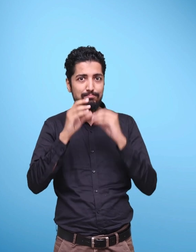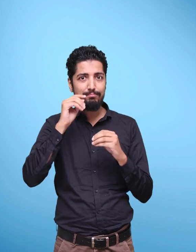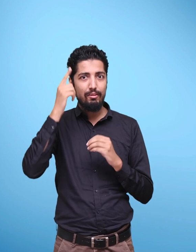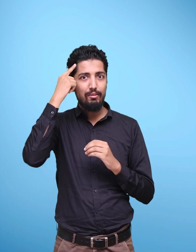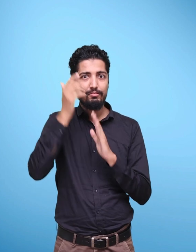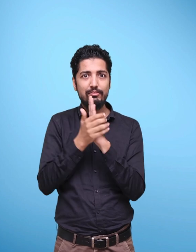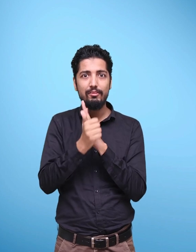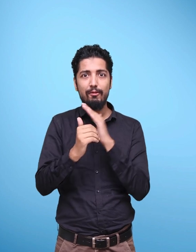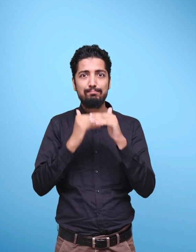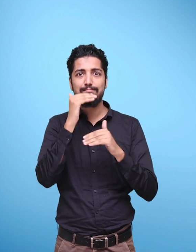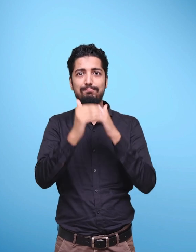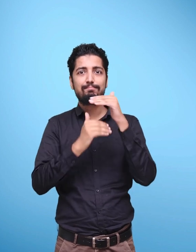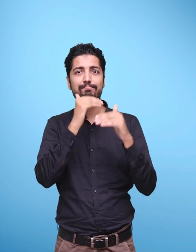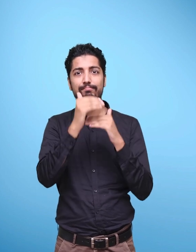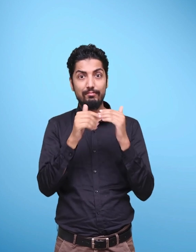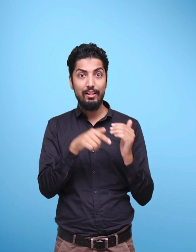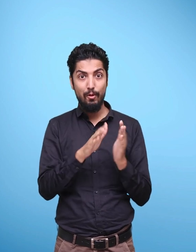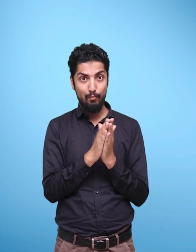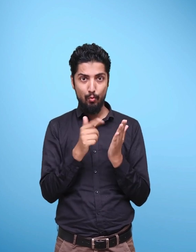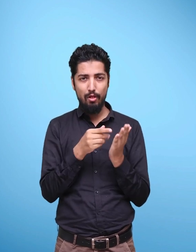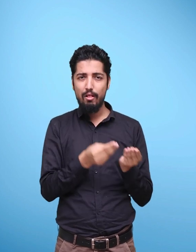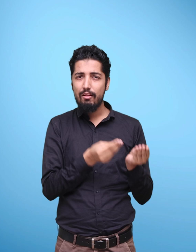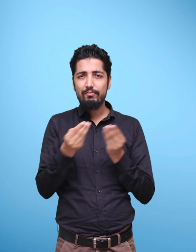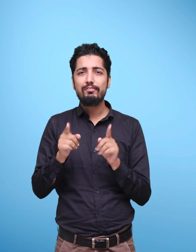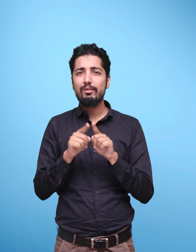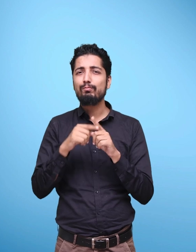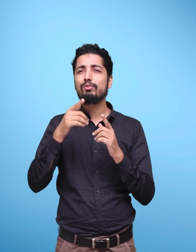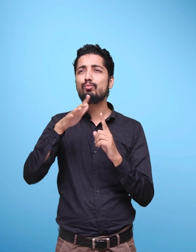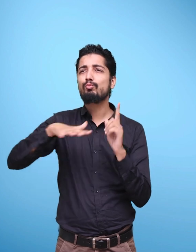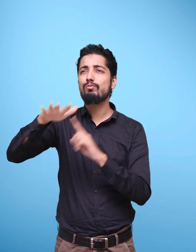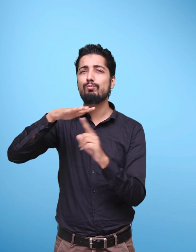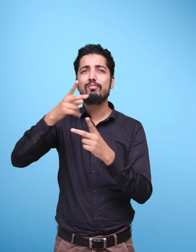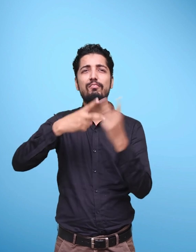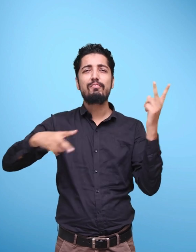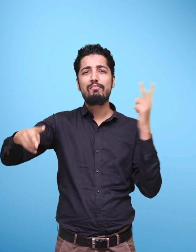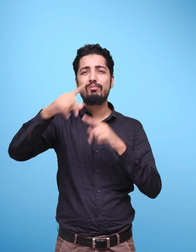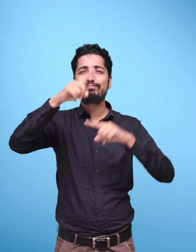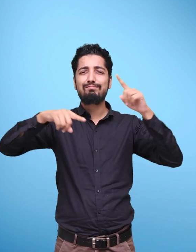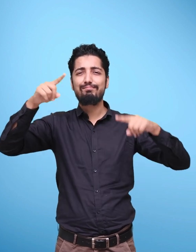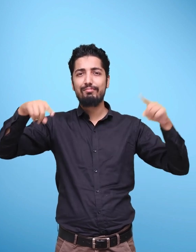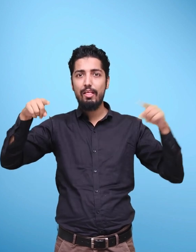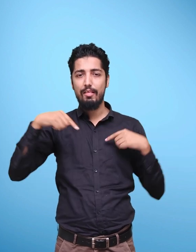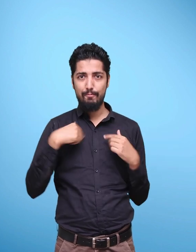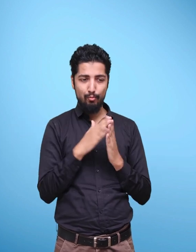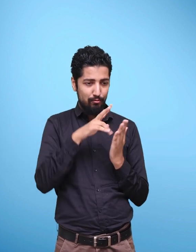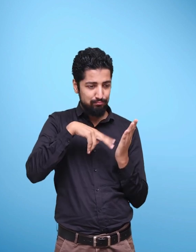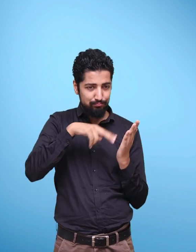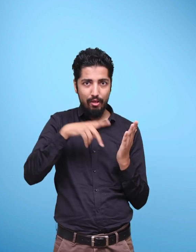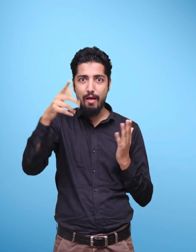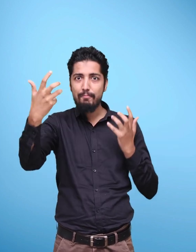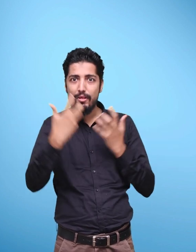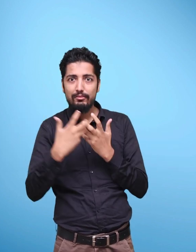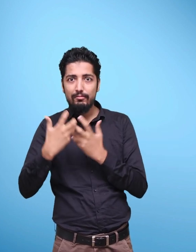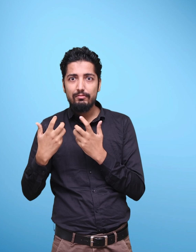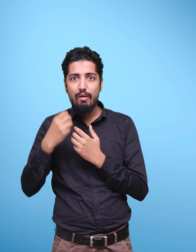The textbook provides children with situational awareness to understand the underlying concepts relating to them